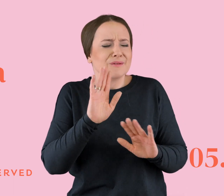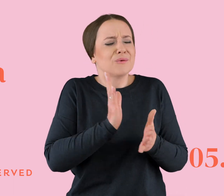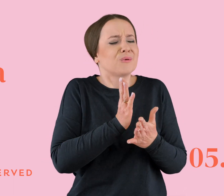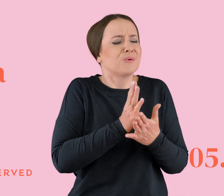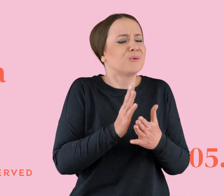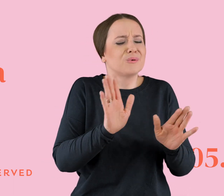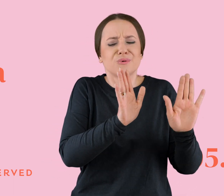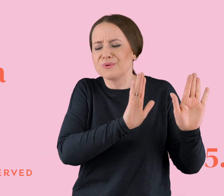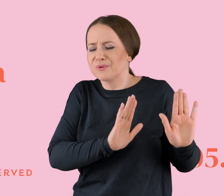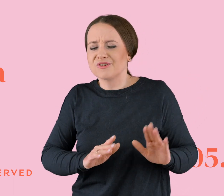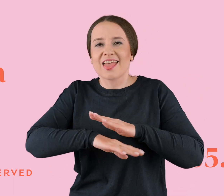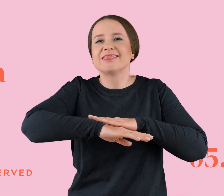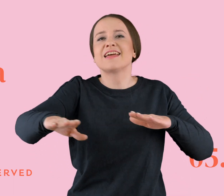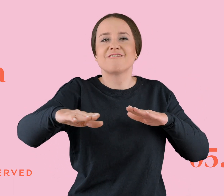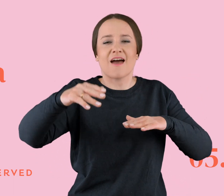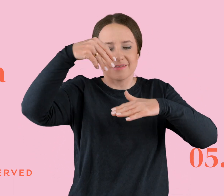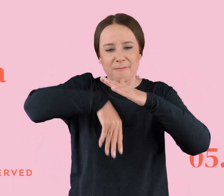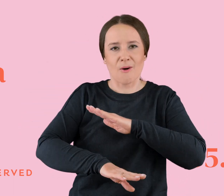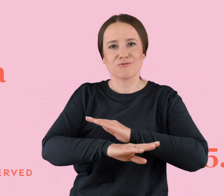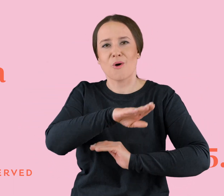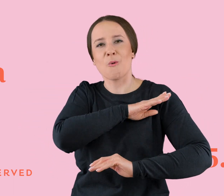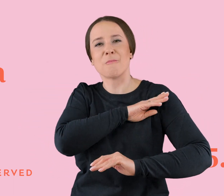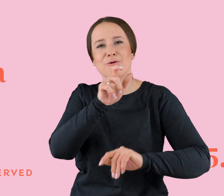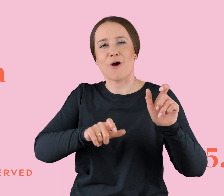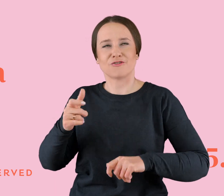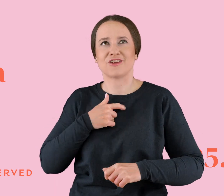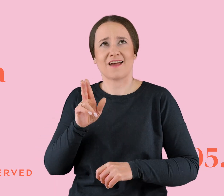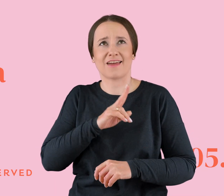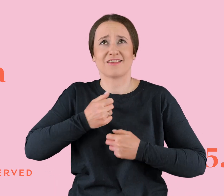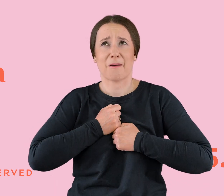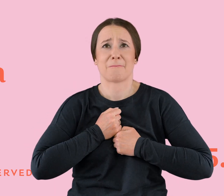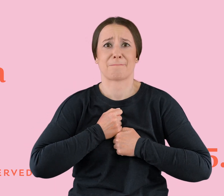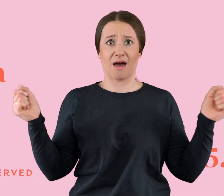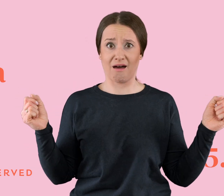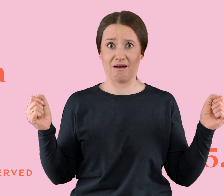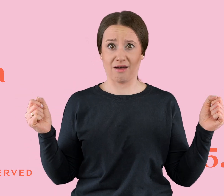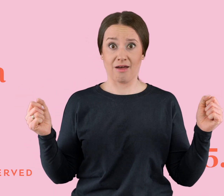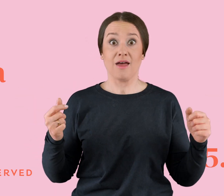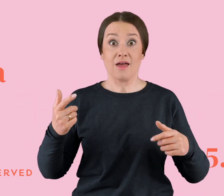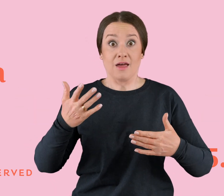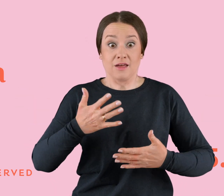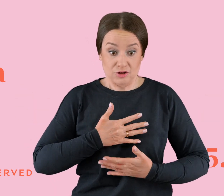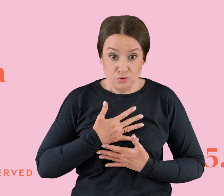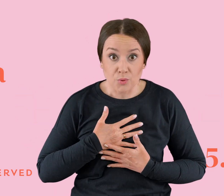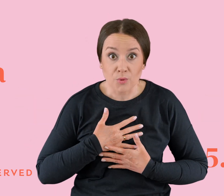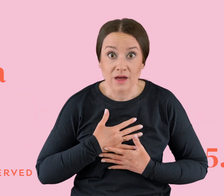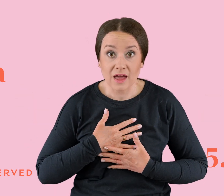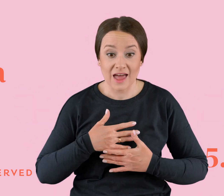to już w ogóle tyle trupów było, że ja już zaczęłam pękać. I któregoś razu pękłam i w ogóle wyrzuciłam to wszystko i odsłoniłam ten dywan z